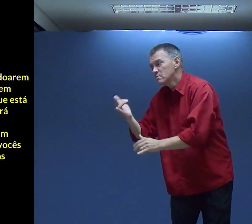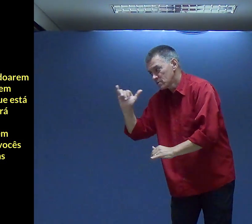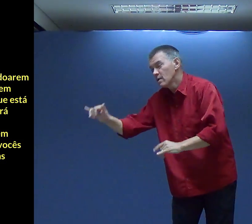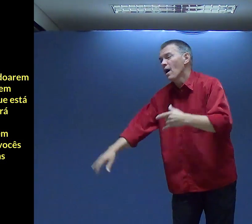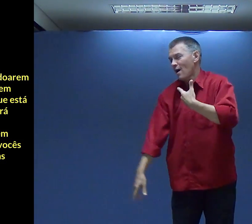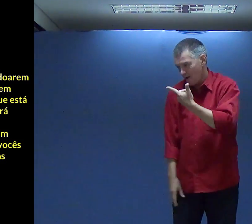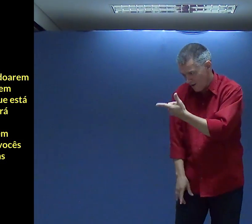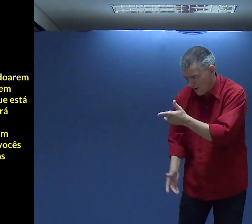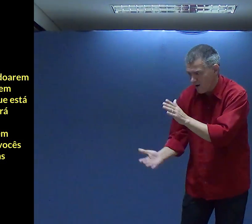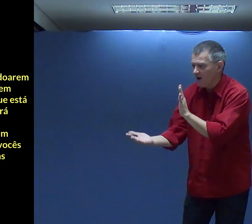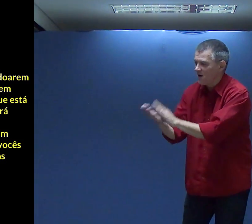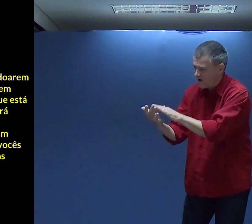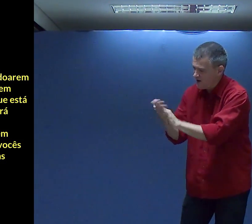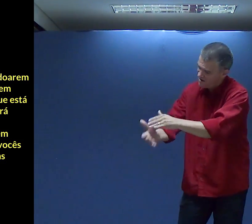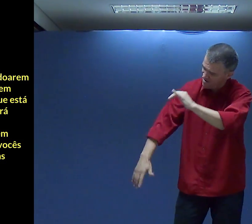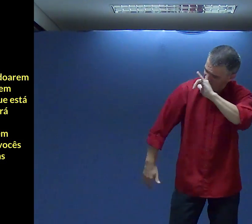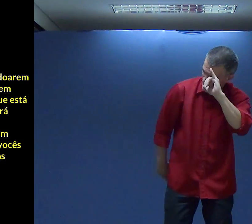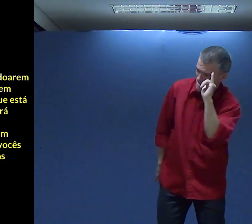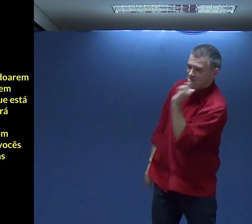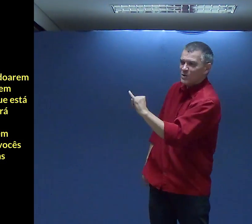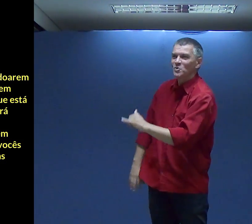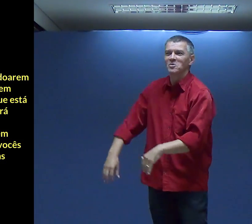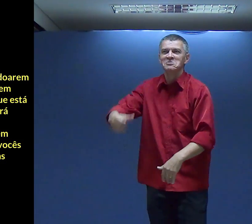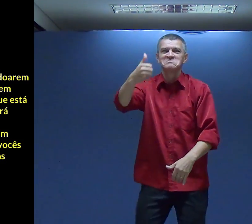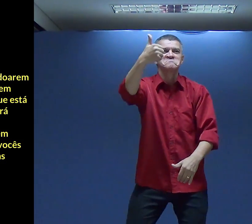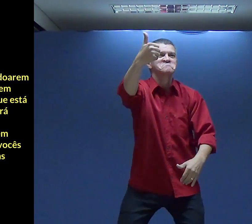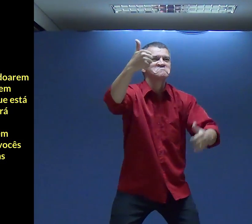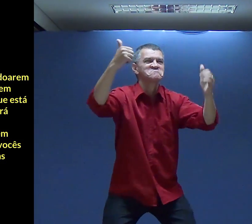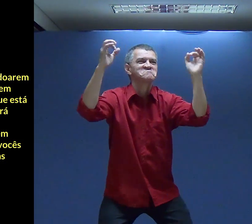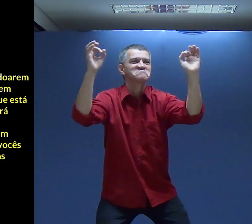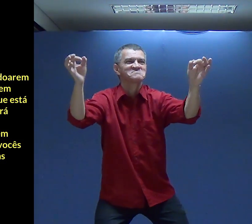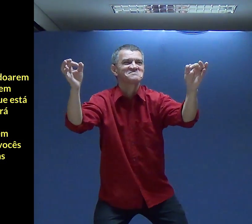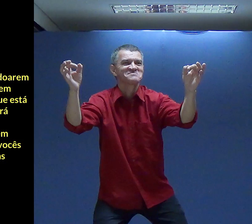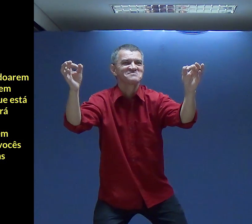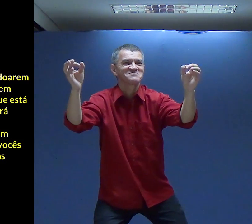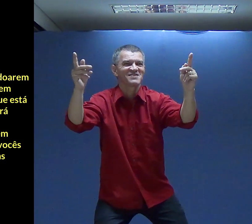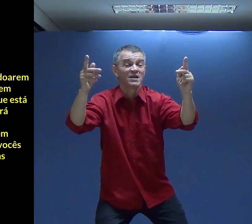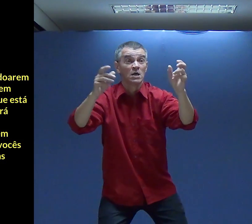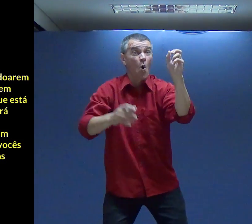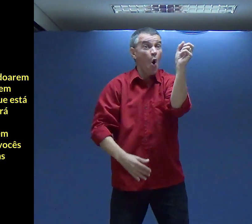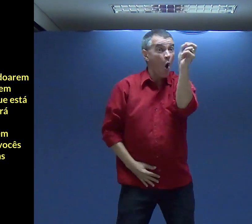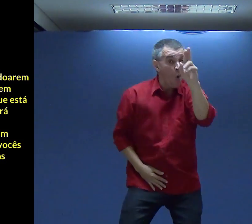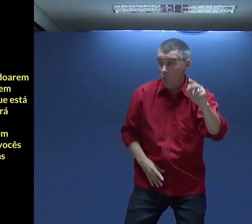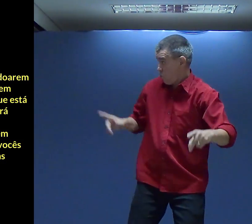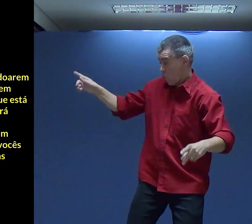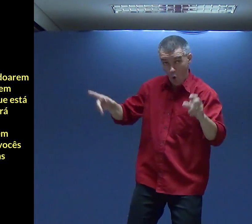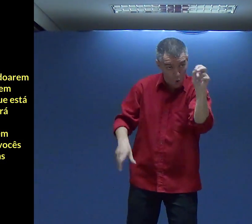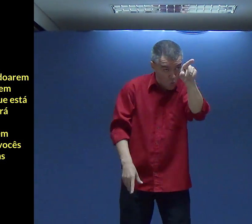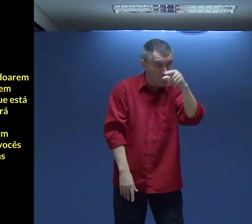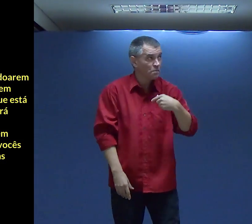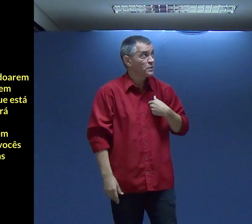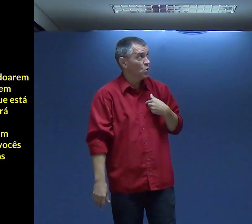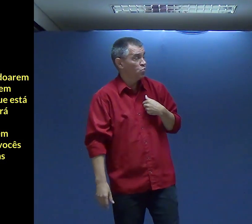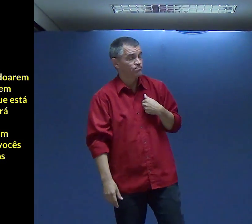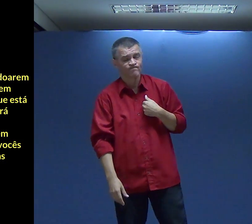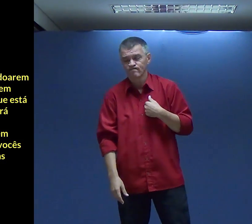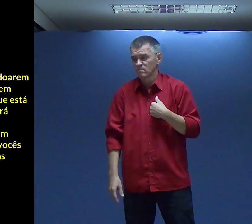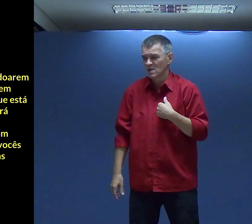Perdoa ela Me bebe perdão Se restaura E volta aqui E imediatamente